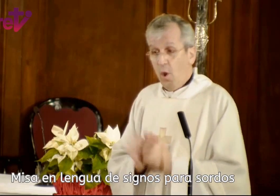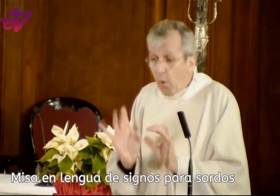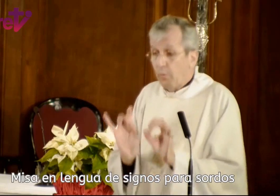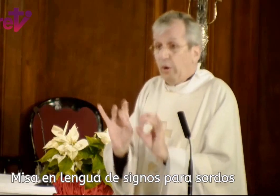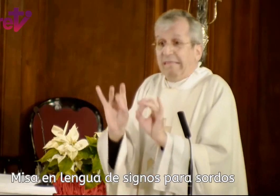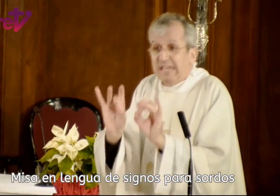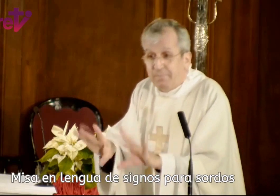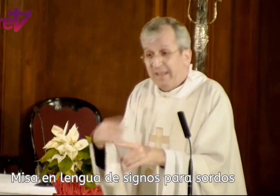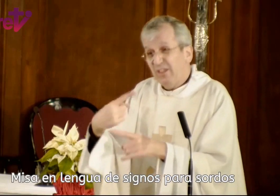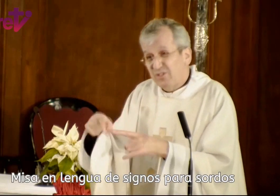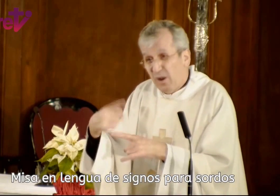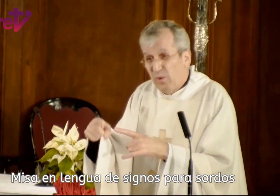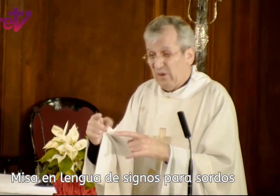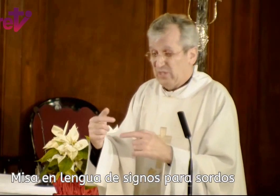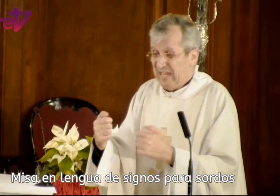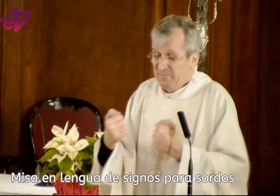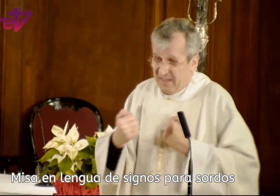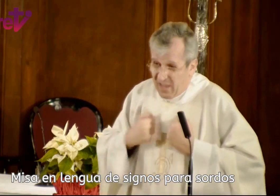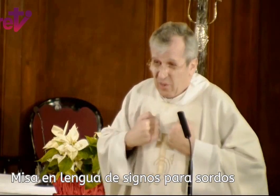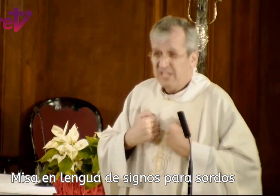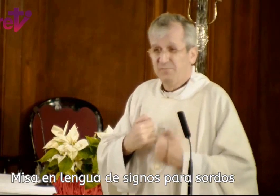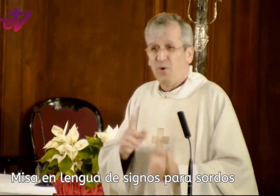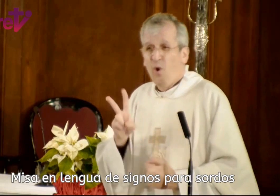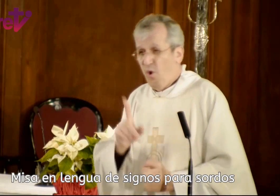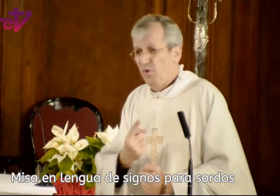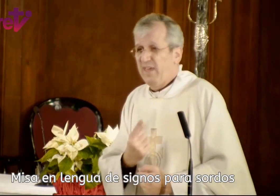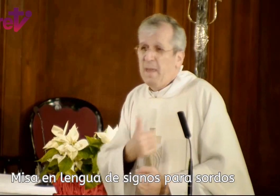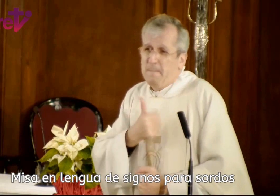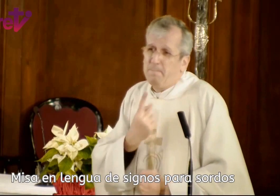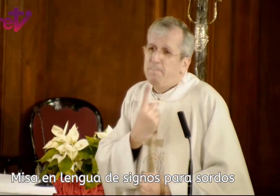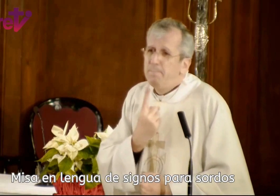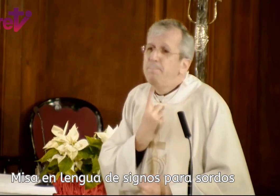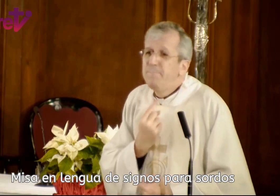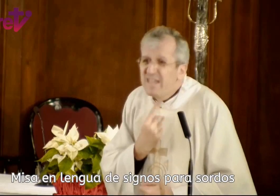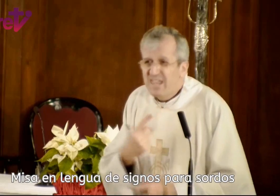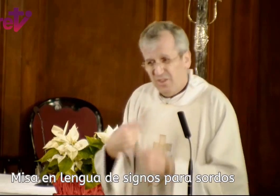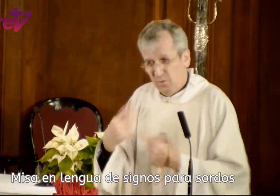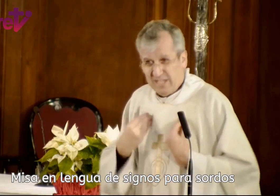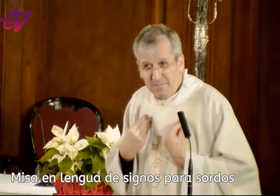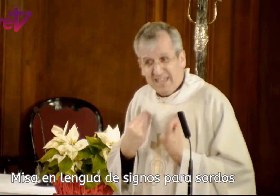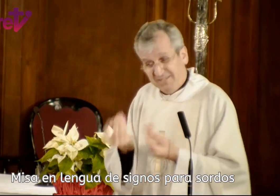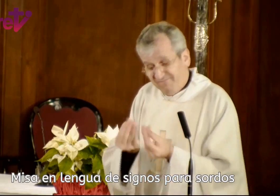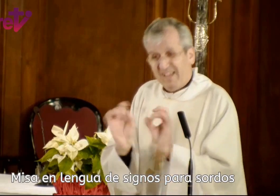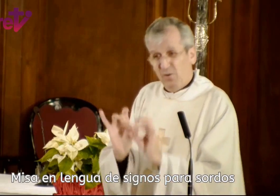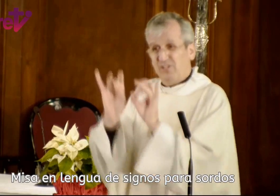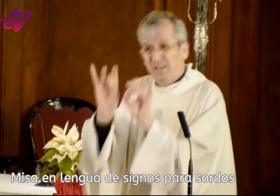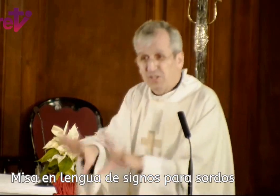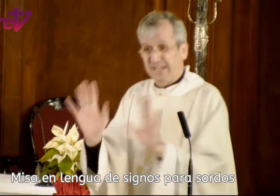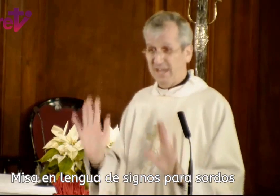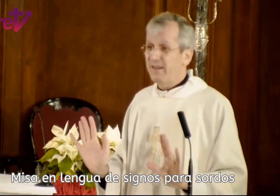o a lo mejor desprendernos de alguna cosa de egoísmo o de vicio de nuestra vida. Alguna cosa que tenemos que saber